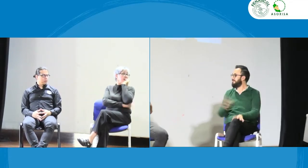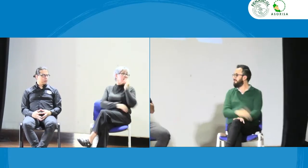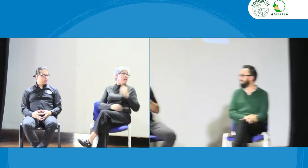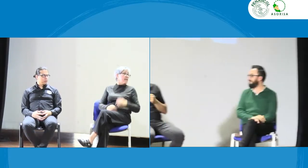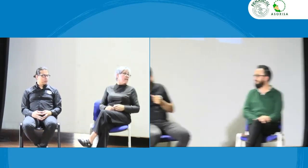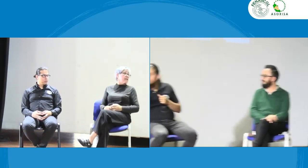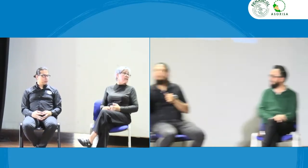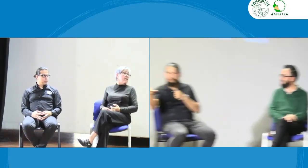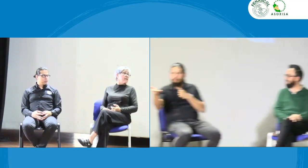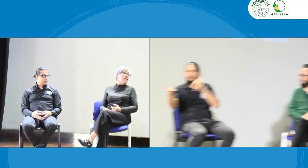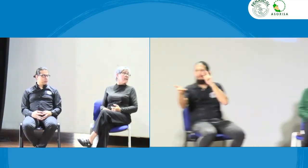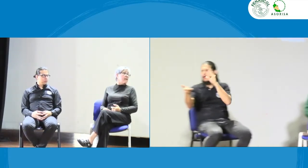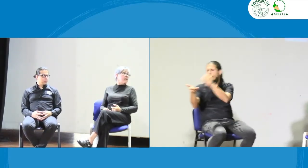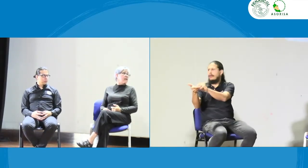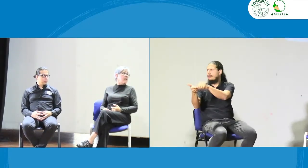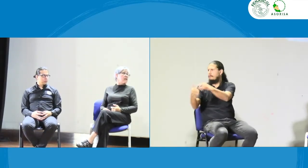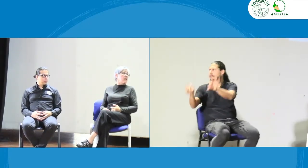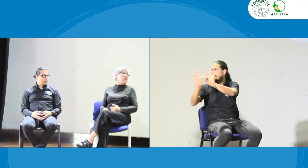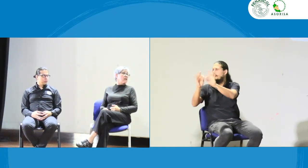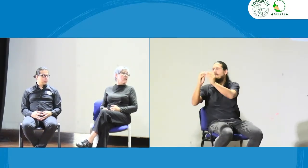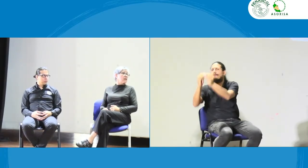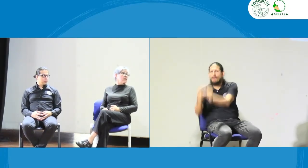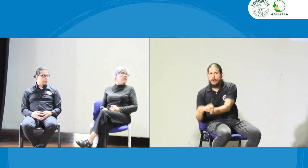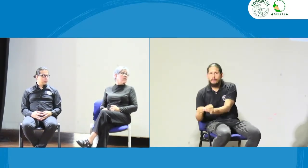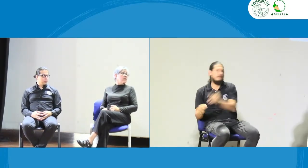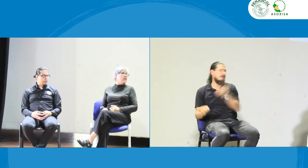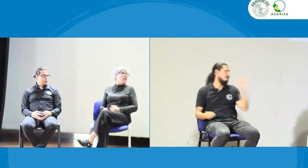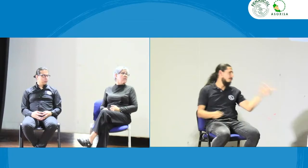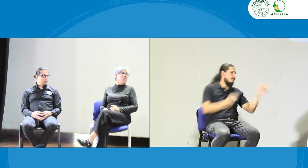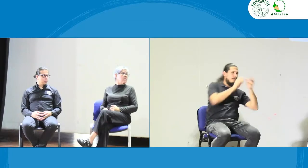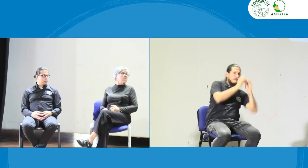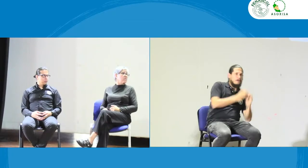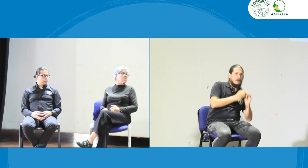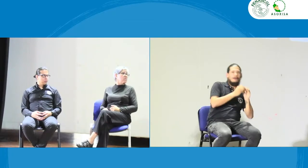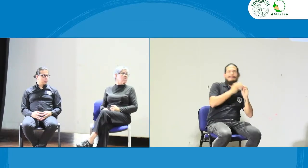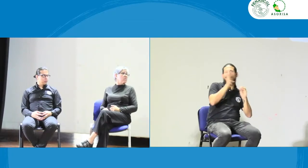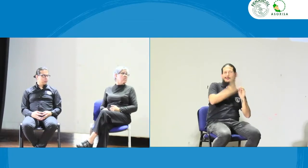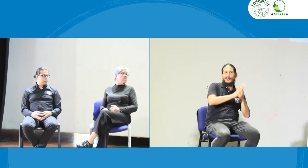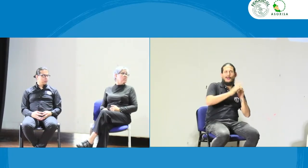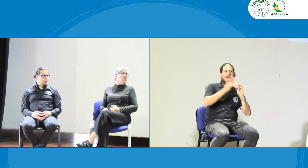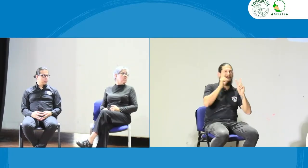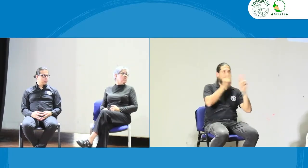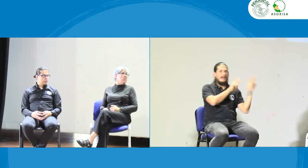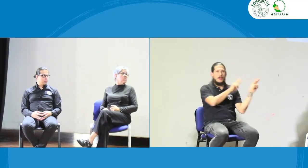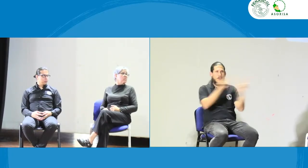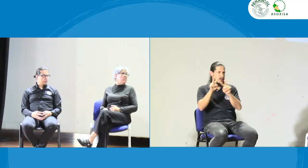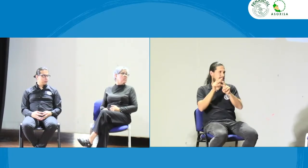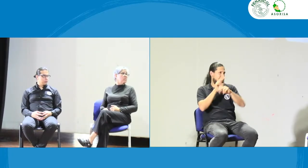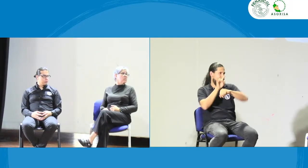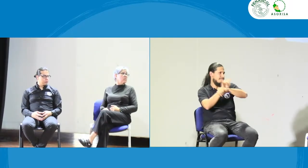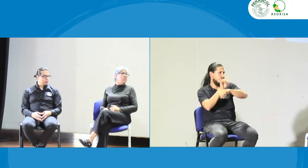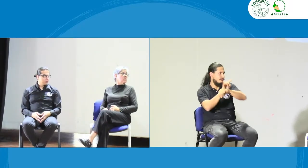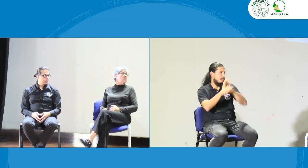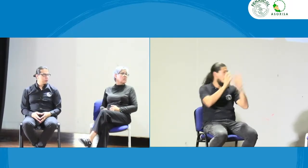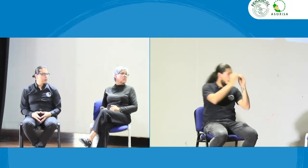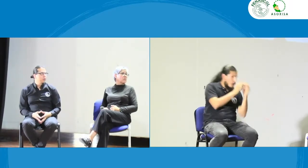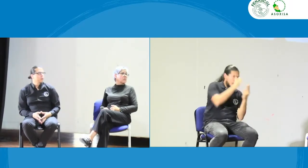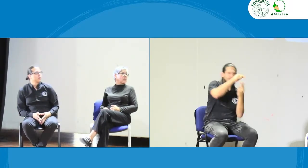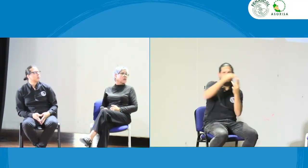bien cuando Luzmari habla habló estoy de acuerdo John dice bueno